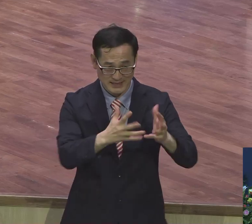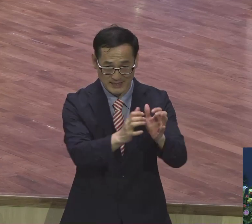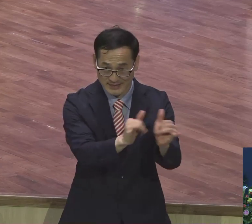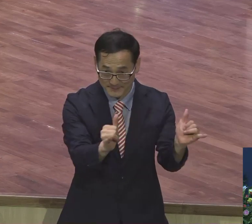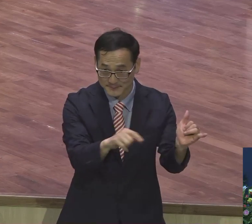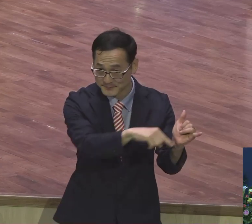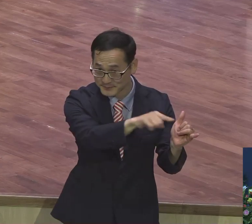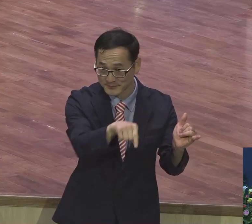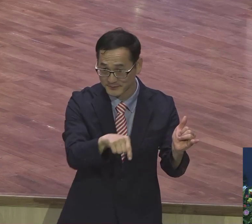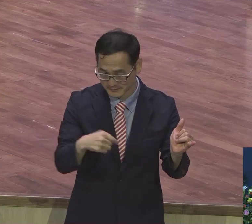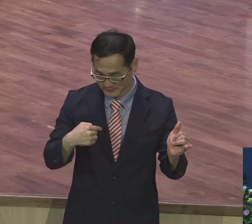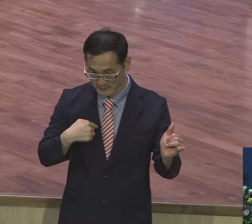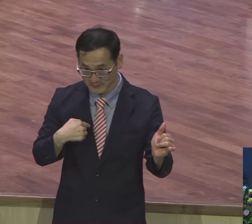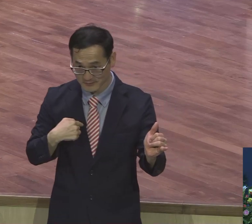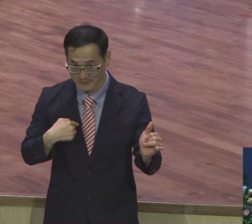여러분하고 발걸음이 달라.